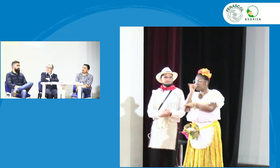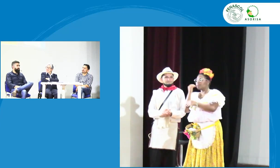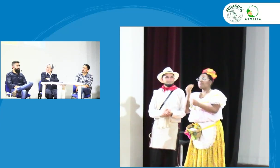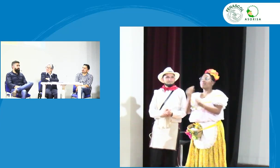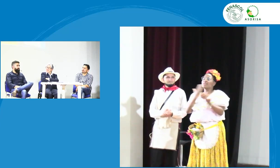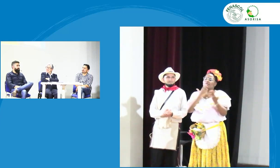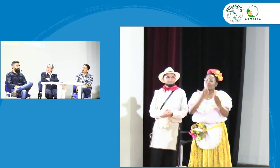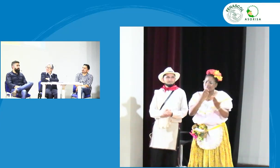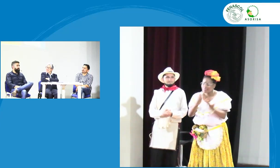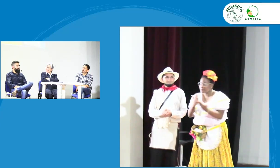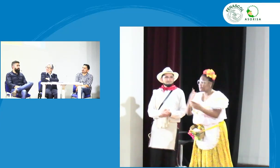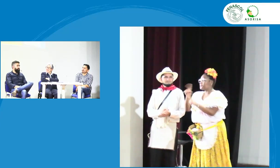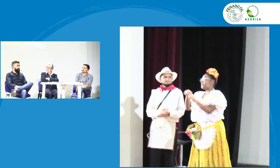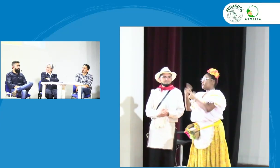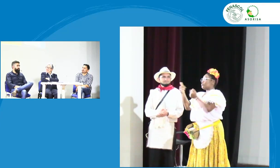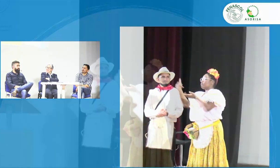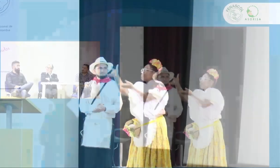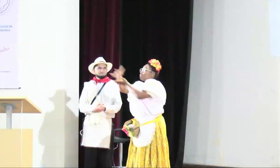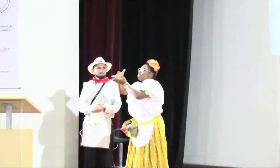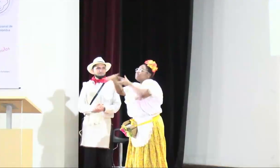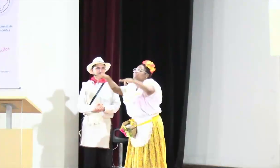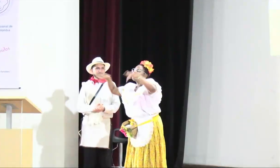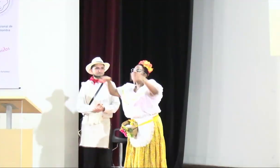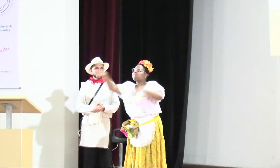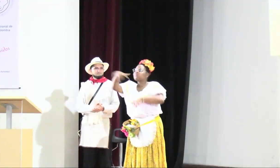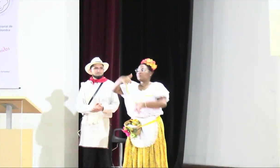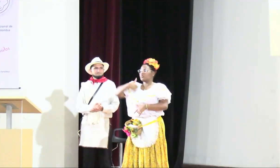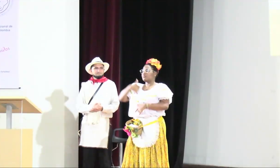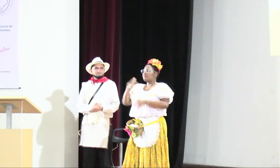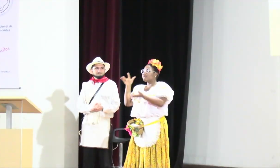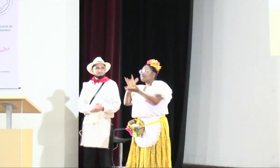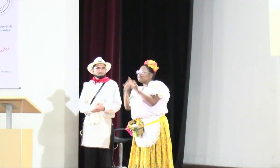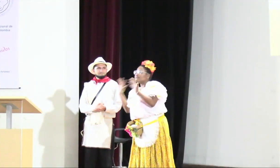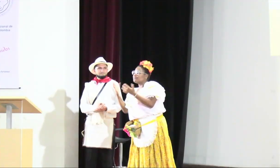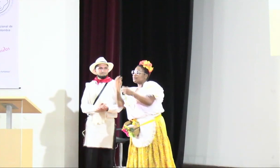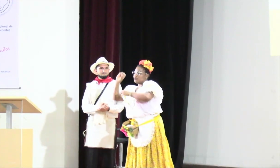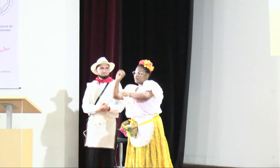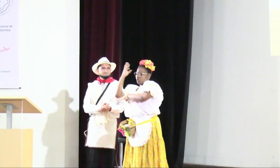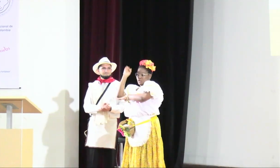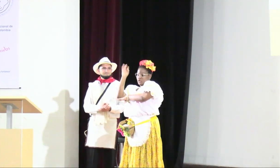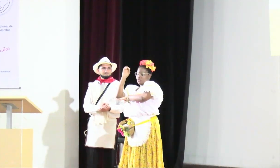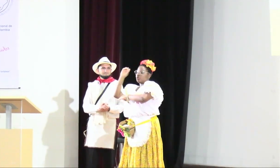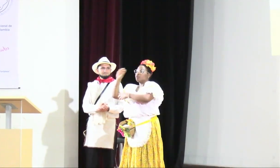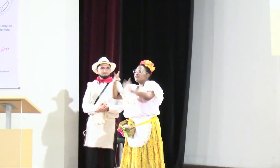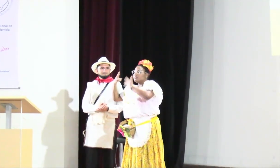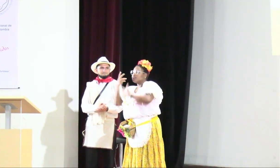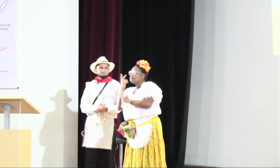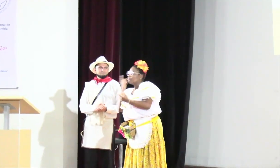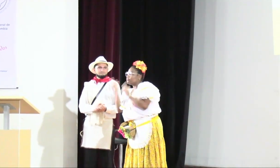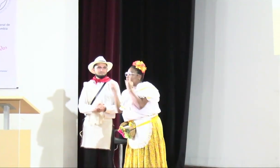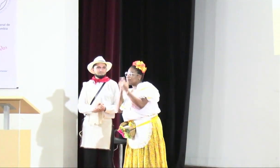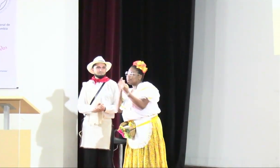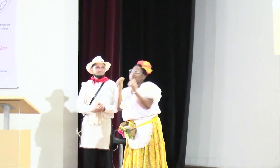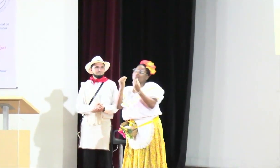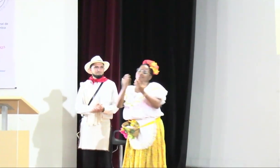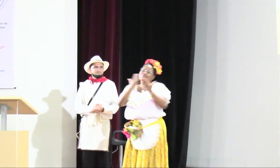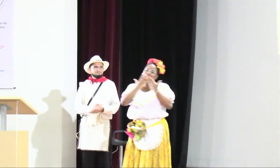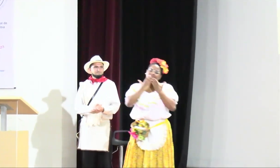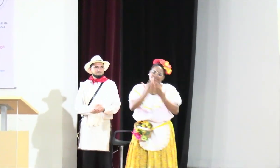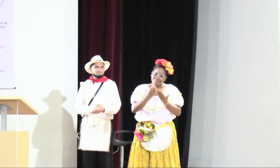este día a las personas del grupo técnico a los participantes a los asistentes aquí a este octavo congreso que la verdad